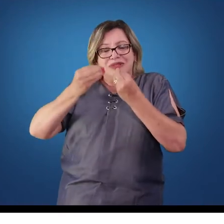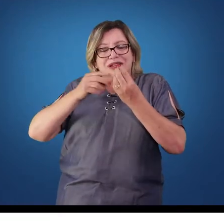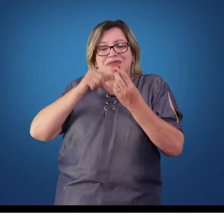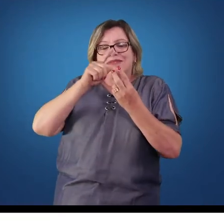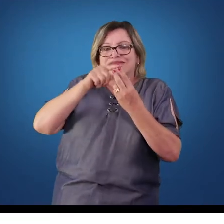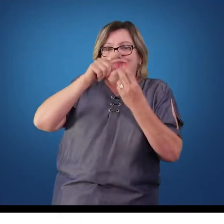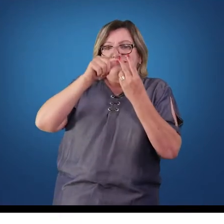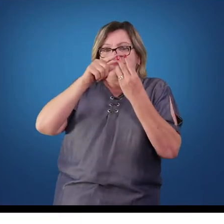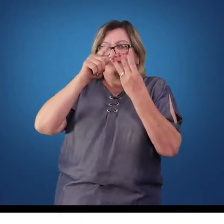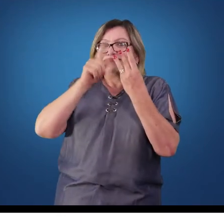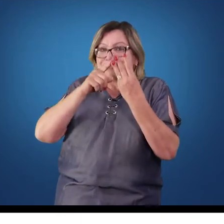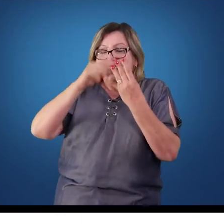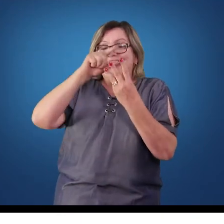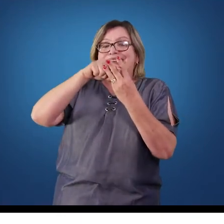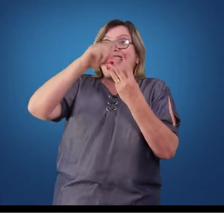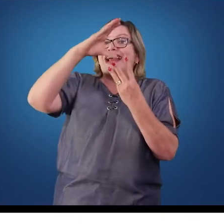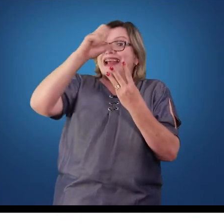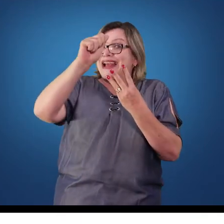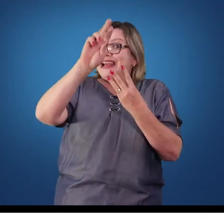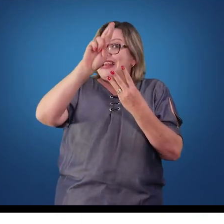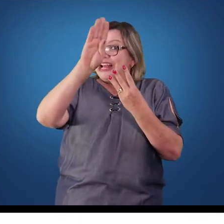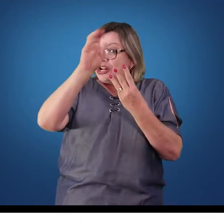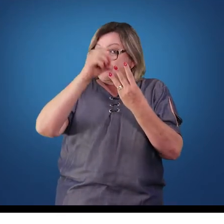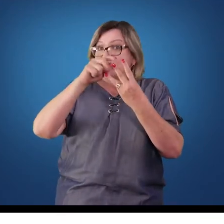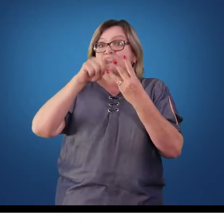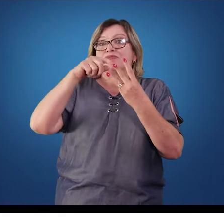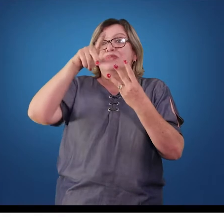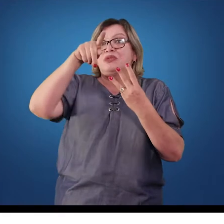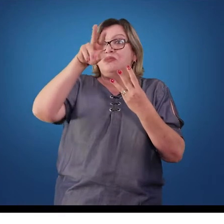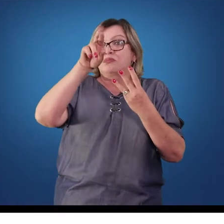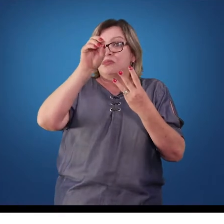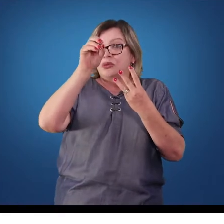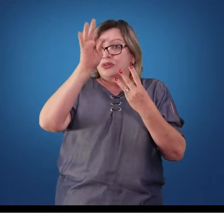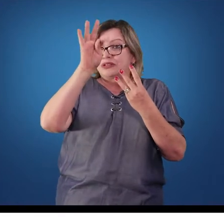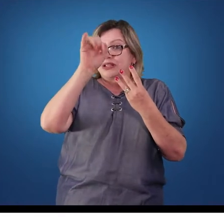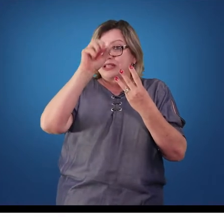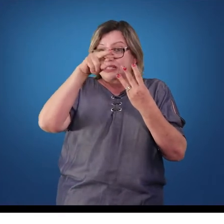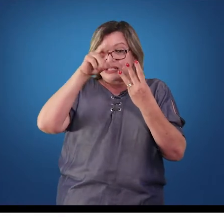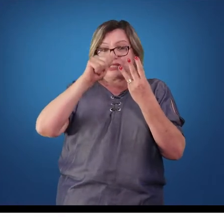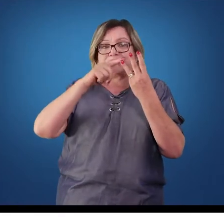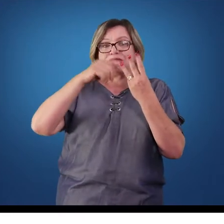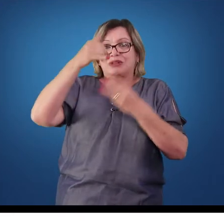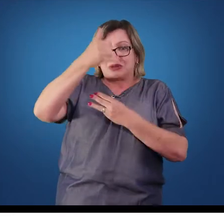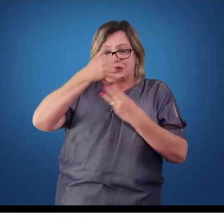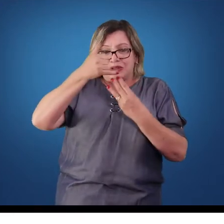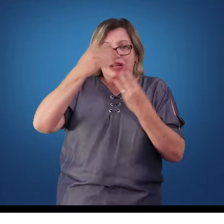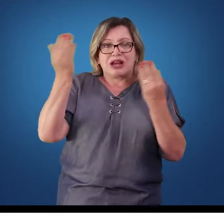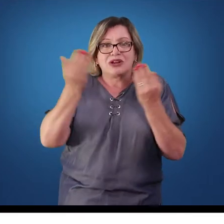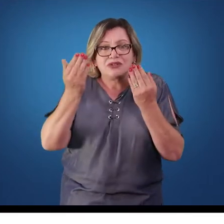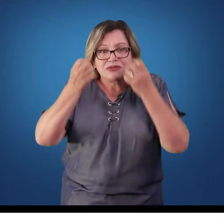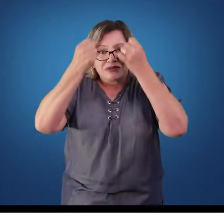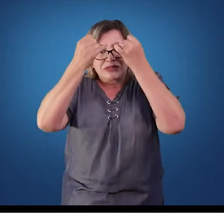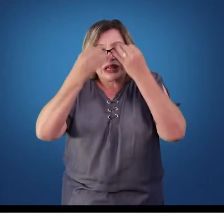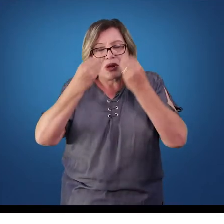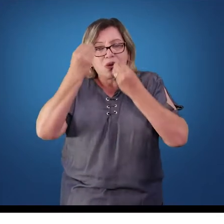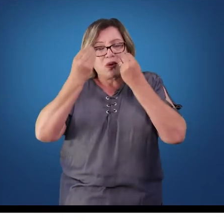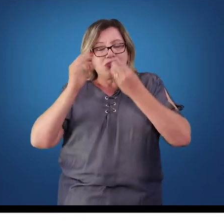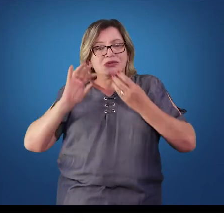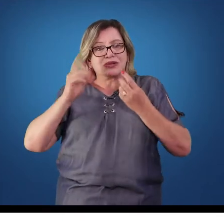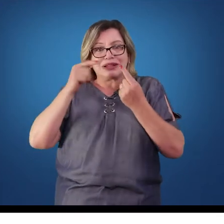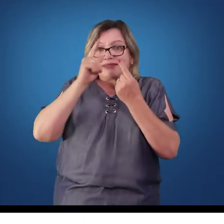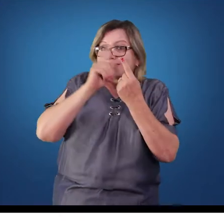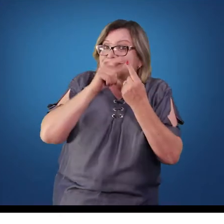Vamos agora então iniciar o processo ou comentar sobre o processo de digestão do